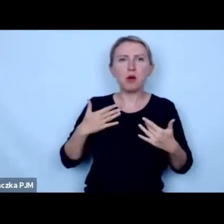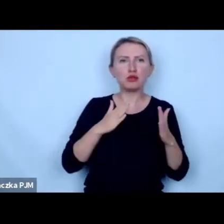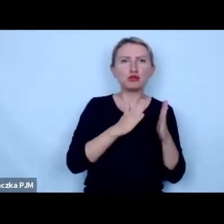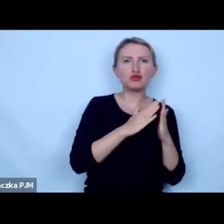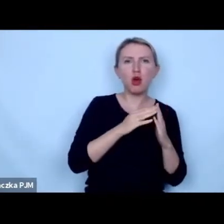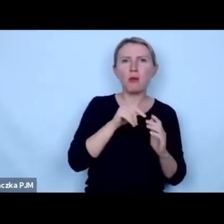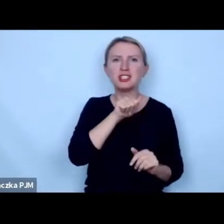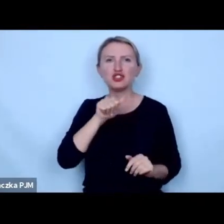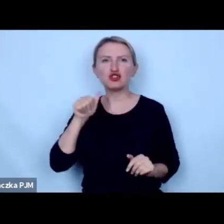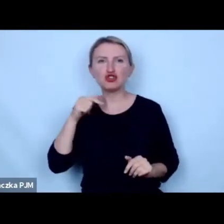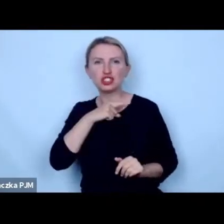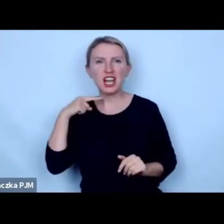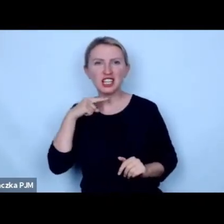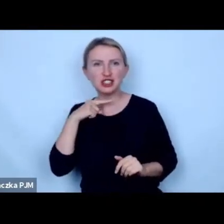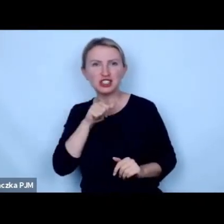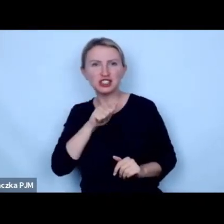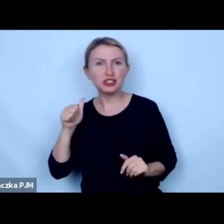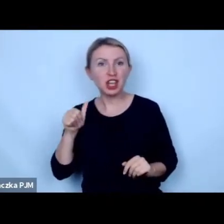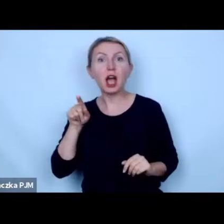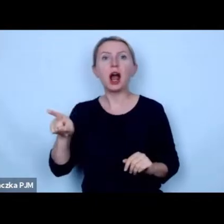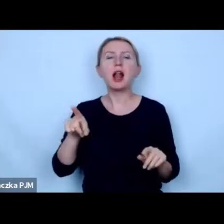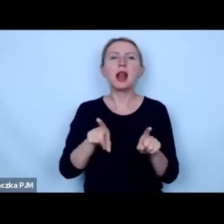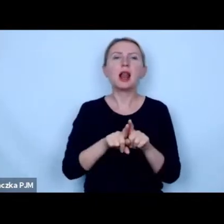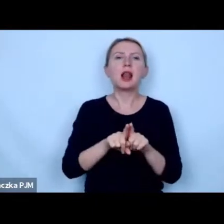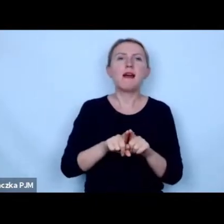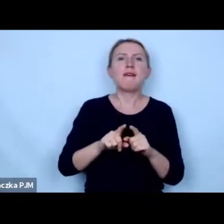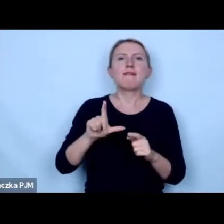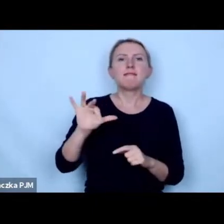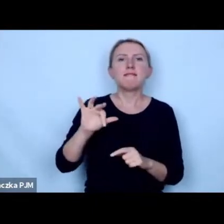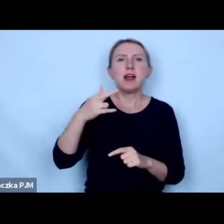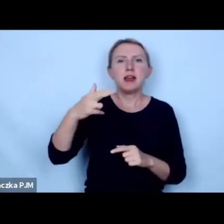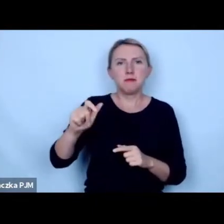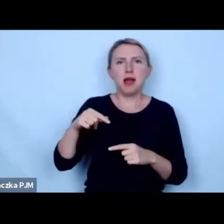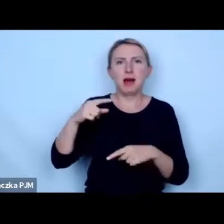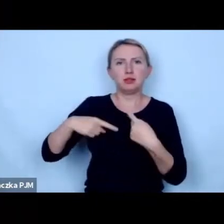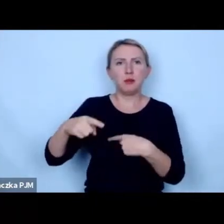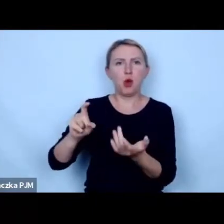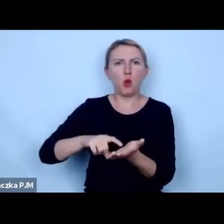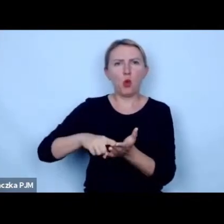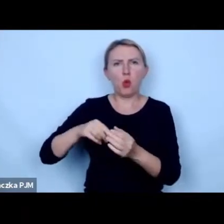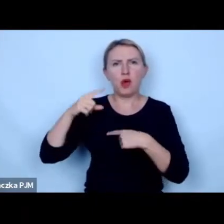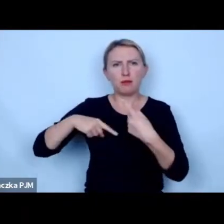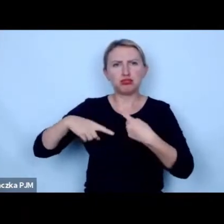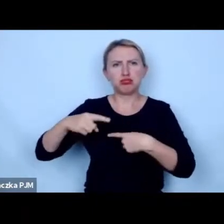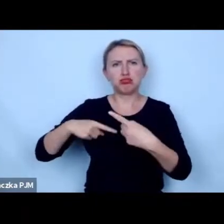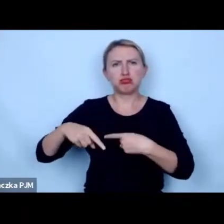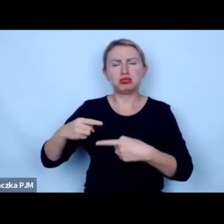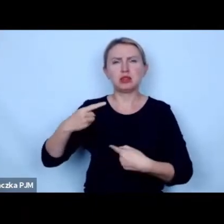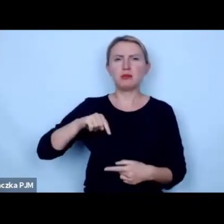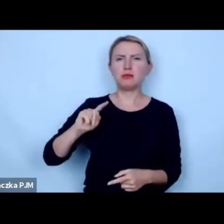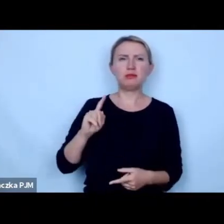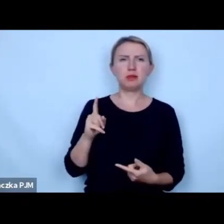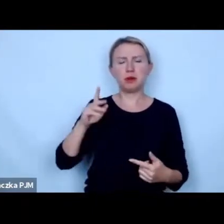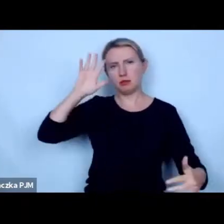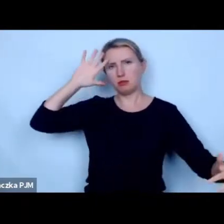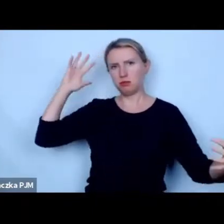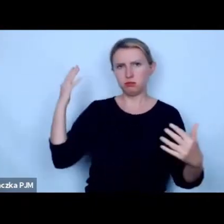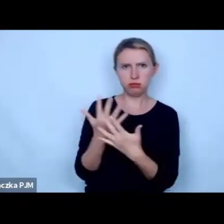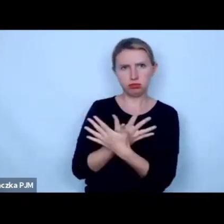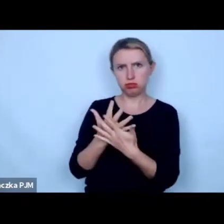od rzeźni i ferm przemysłowych powoduje że odczuwamy dysonans poznawczy